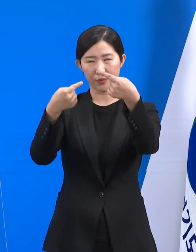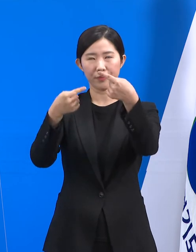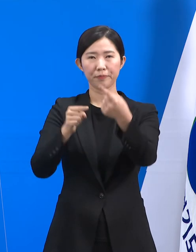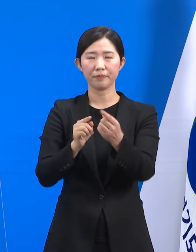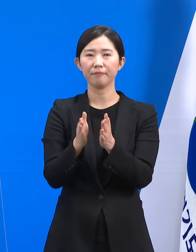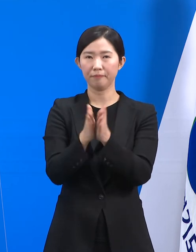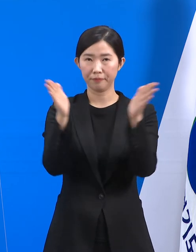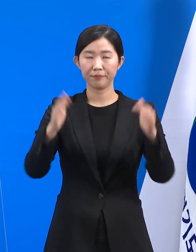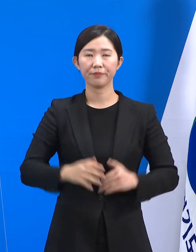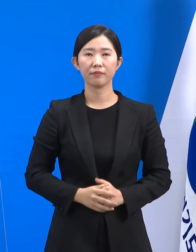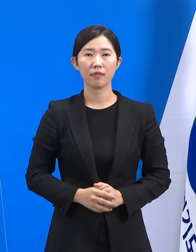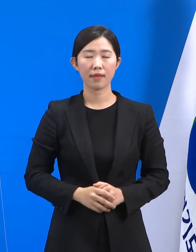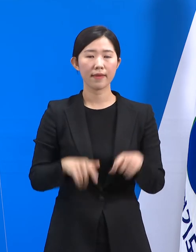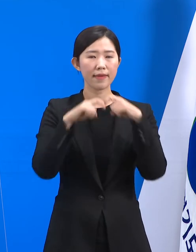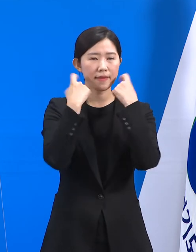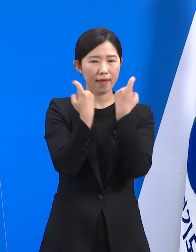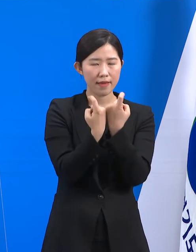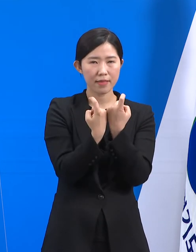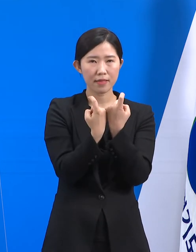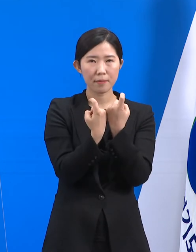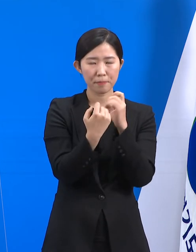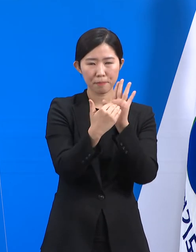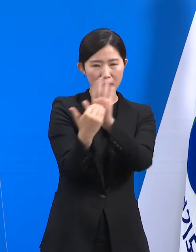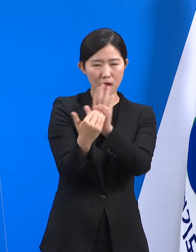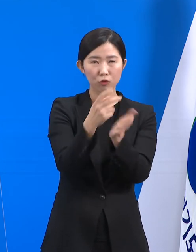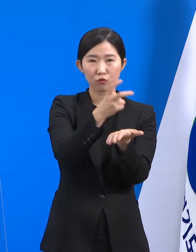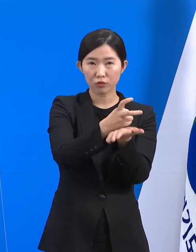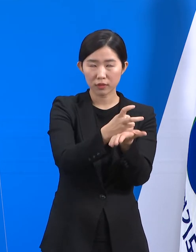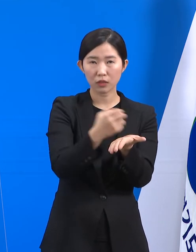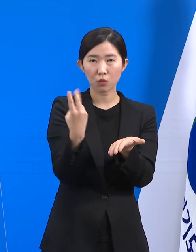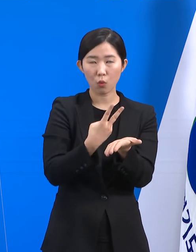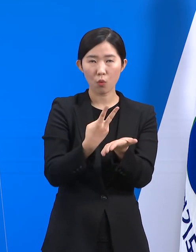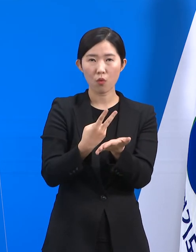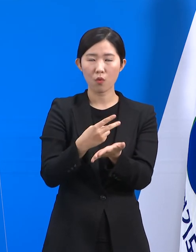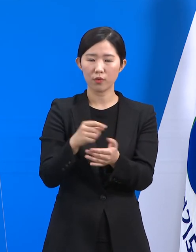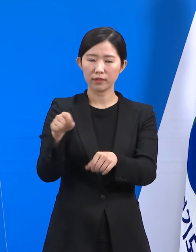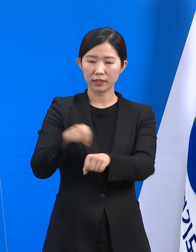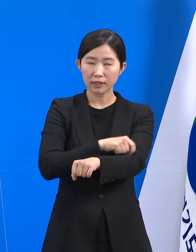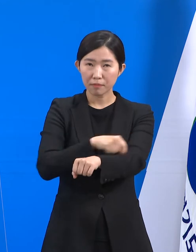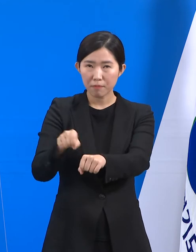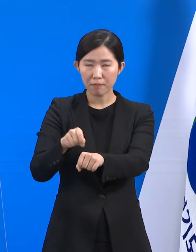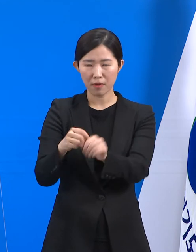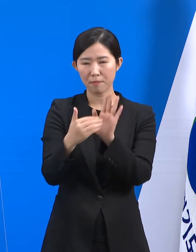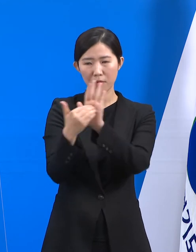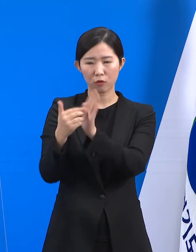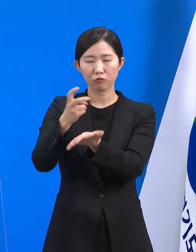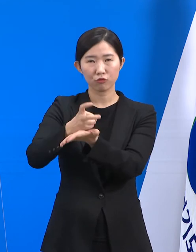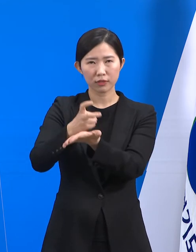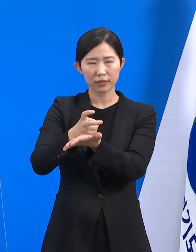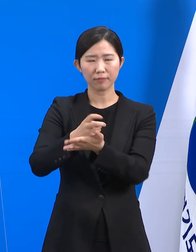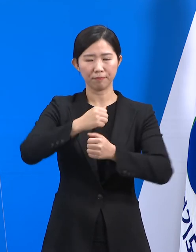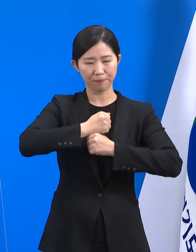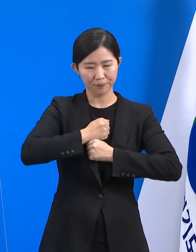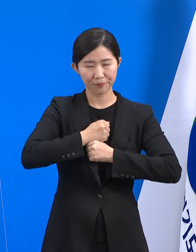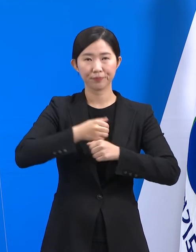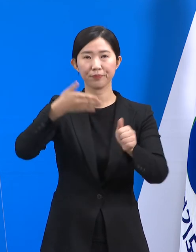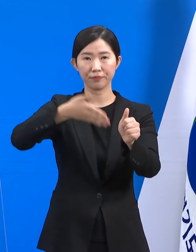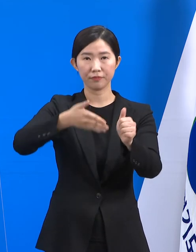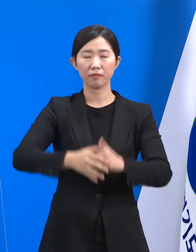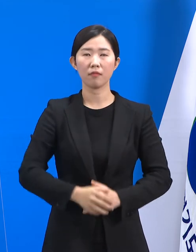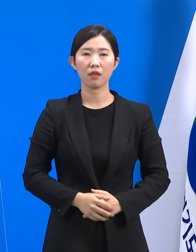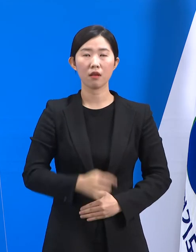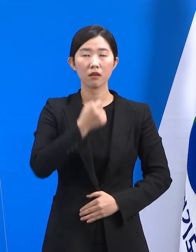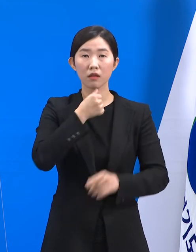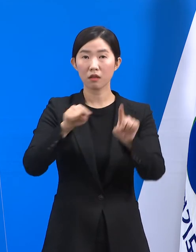방역수칙과 설 연휴 특별 방역수칙을 반드시 준수해 주시길 바랍니다. 설 명절에는